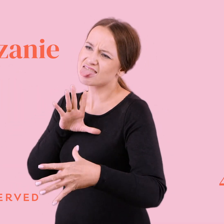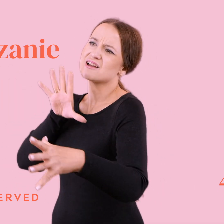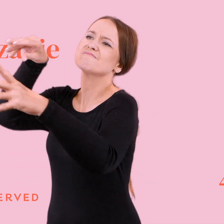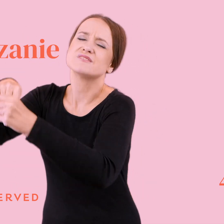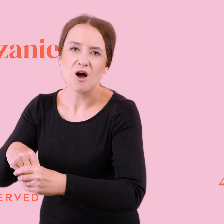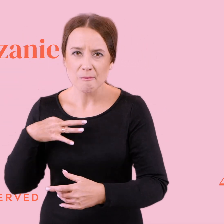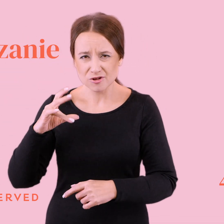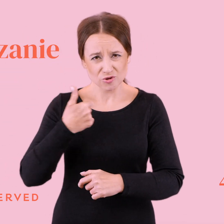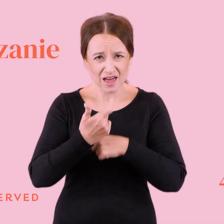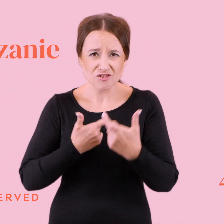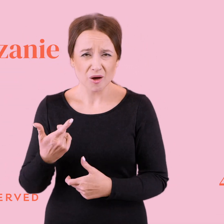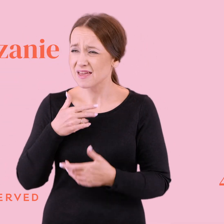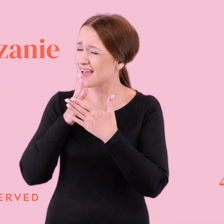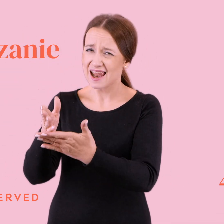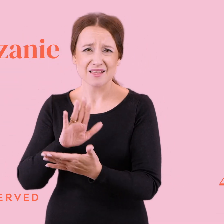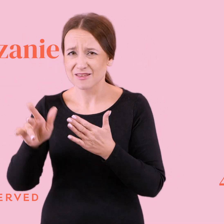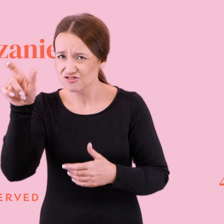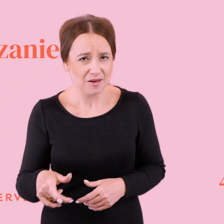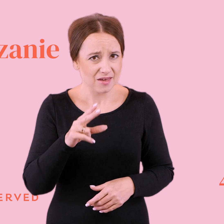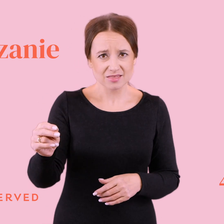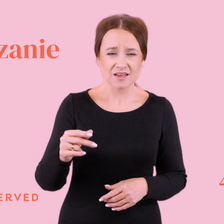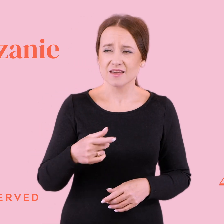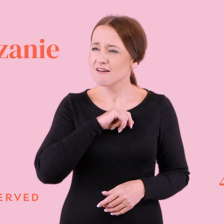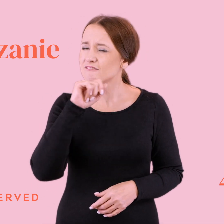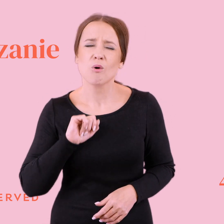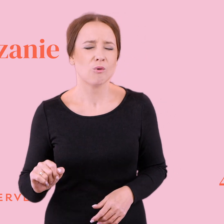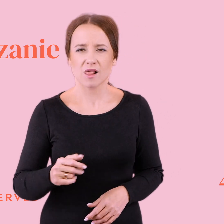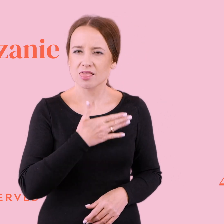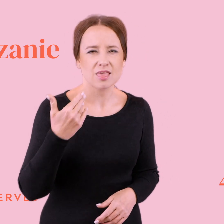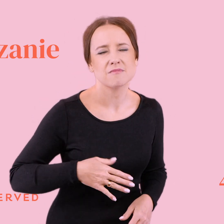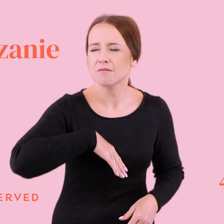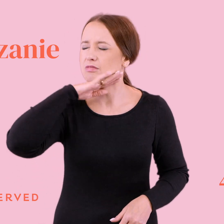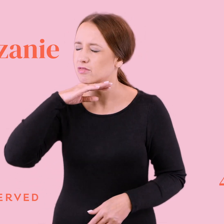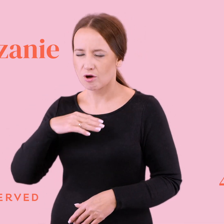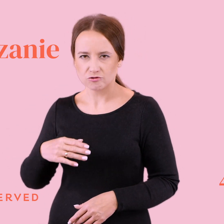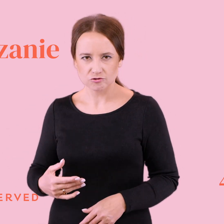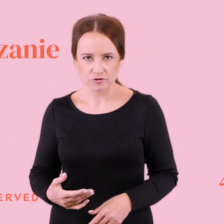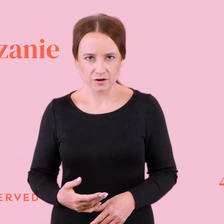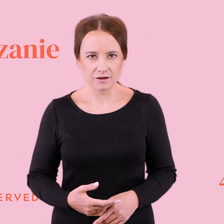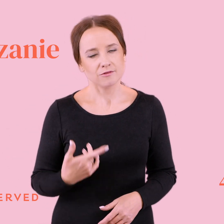zrobię, nie radzę sobie bez ciebie i nigdy nie mam dość. No i tak ogólnie lećsza piosenka.